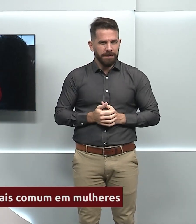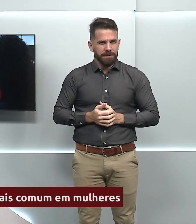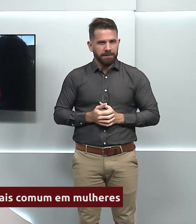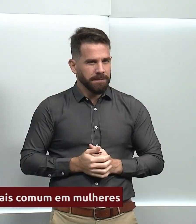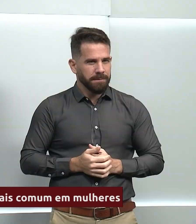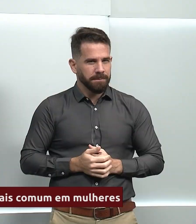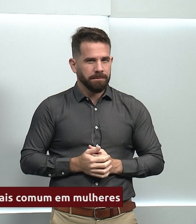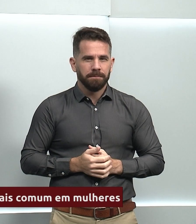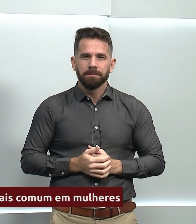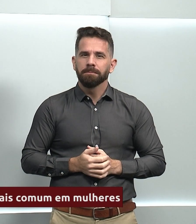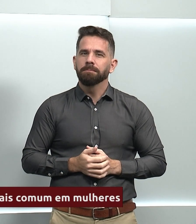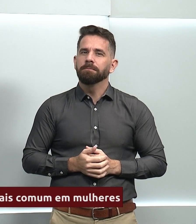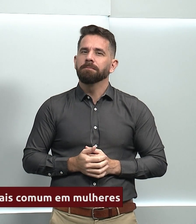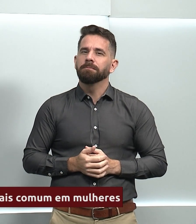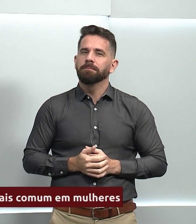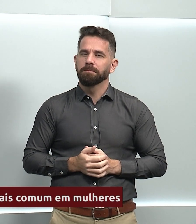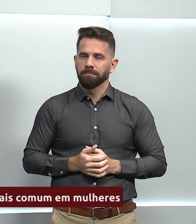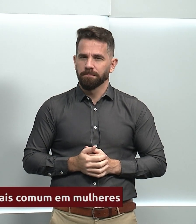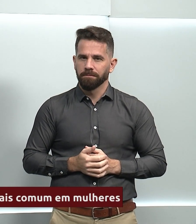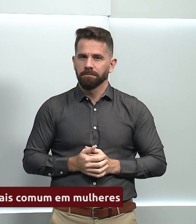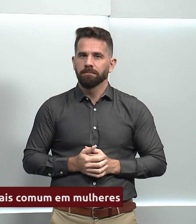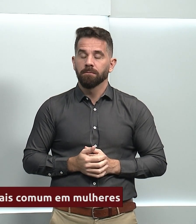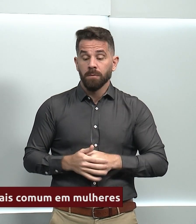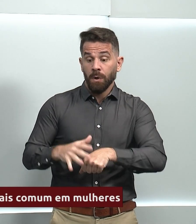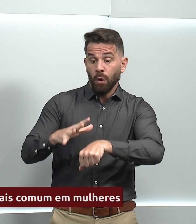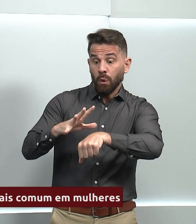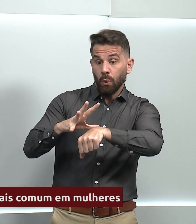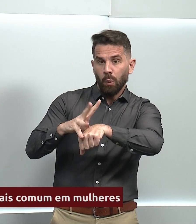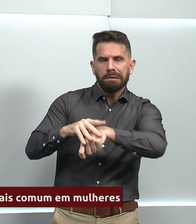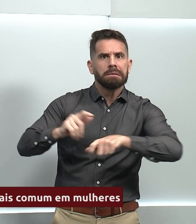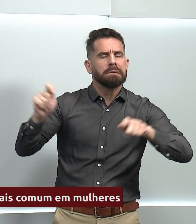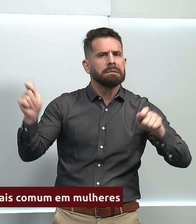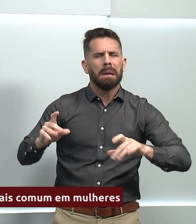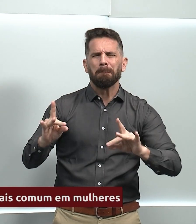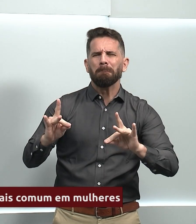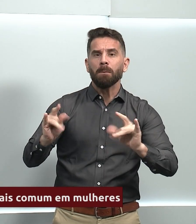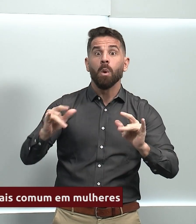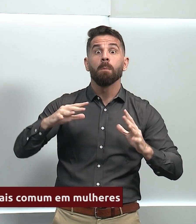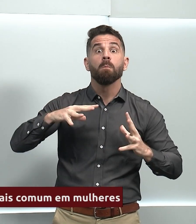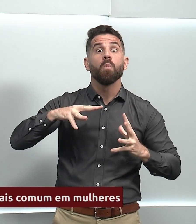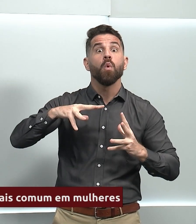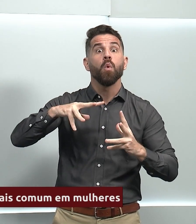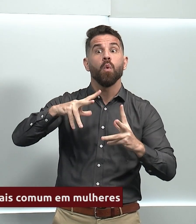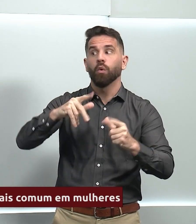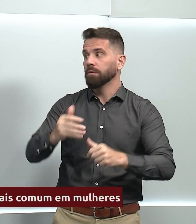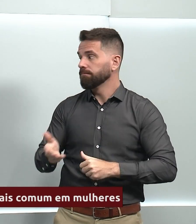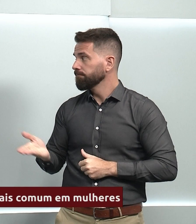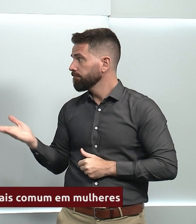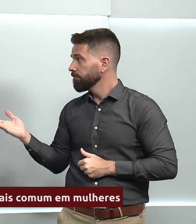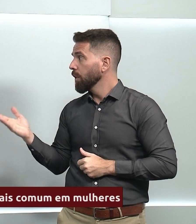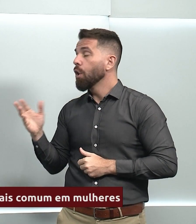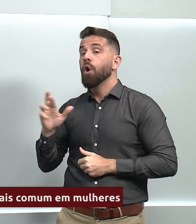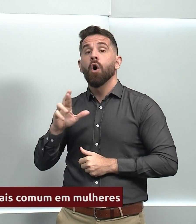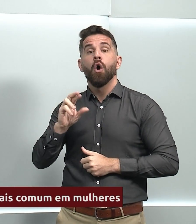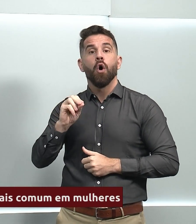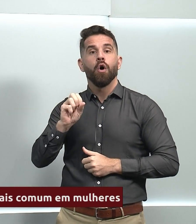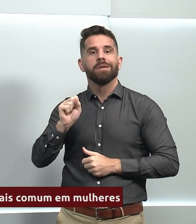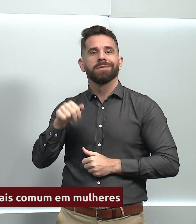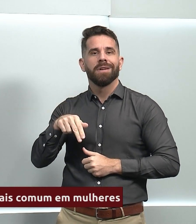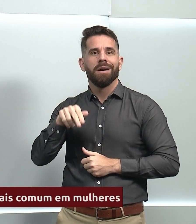A doença pode ser erradicada no mundo inteiro, é o que explica a doutora Rosane Figueiredo. A